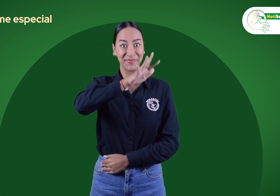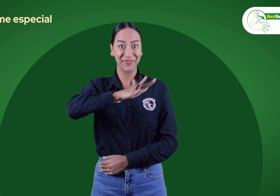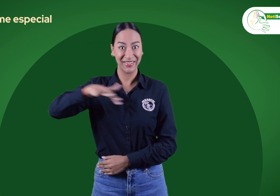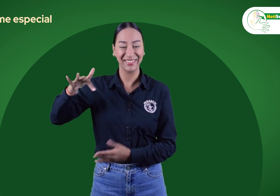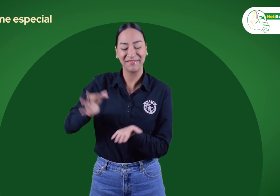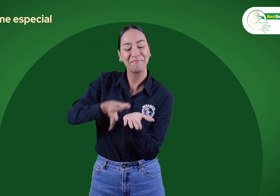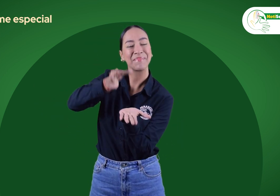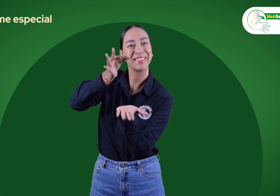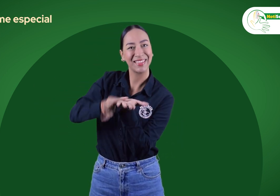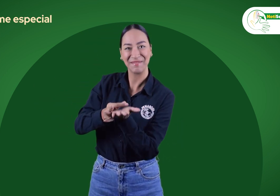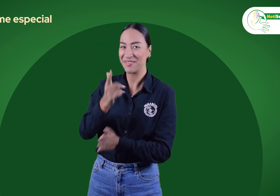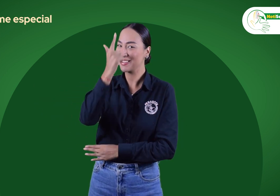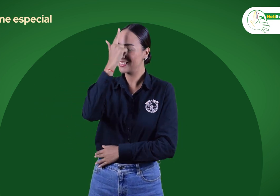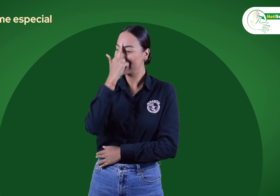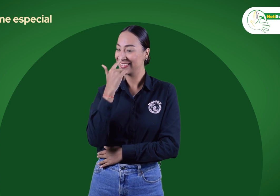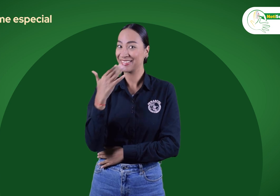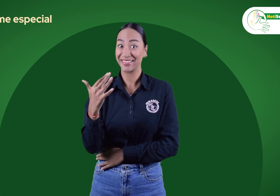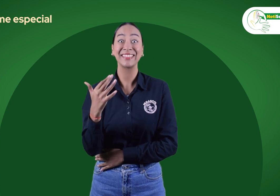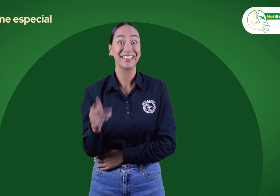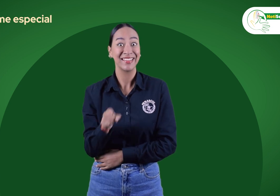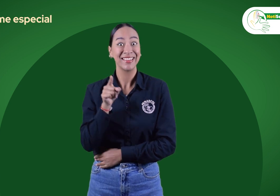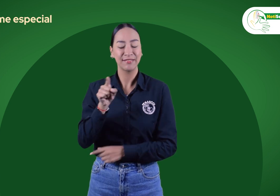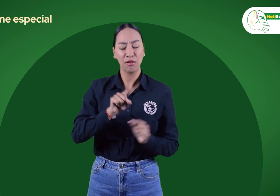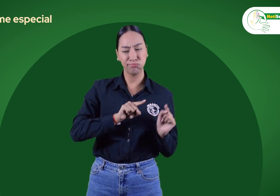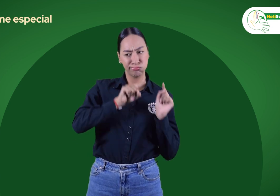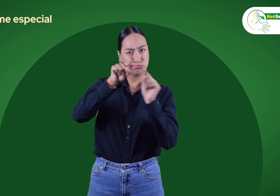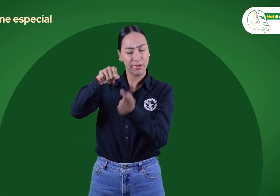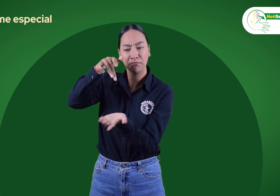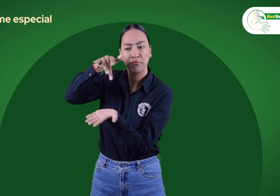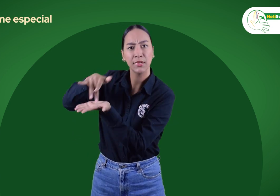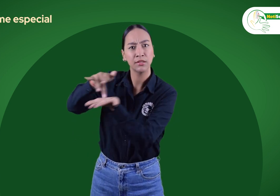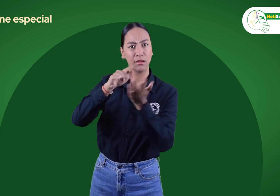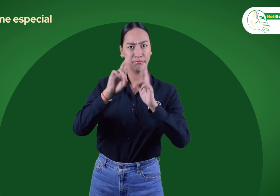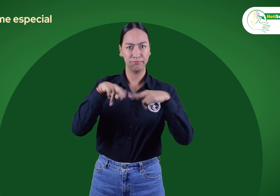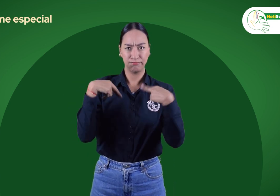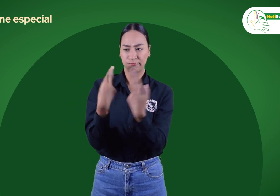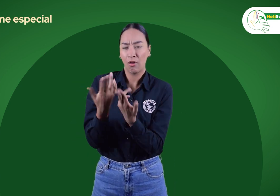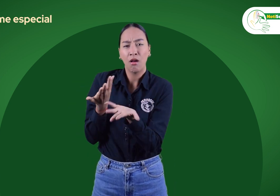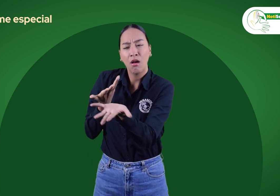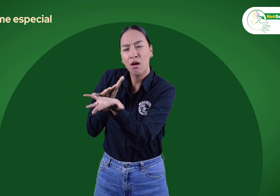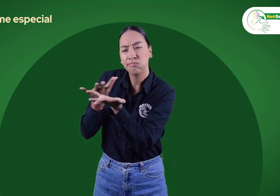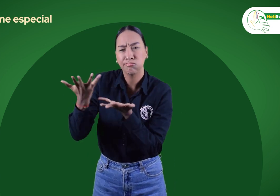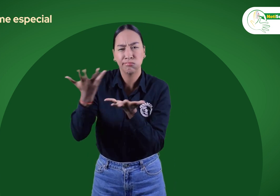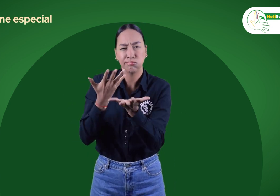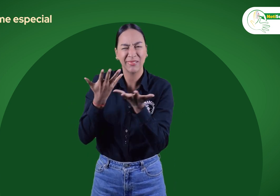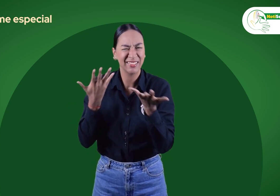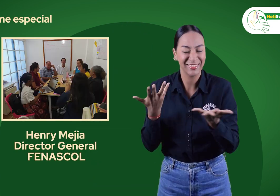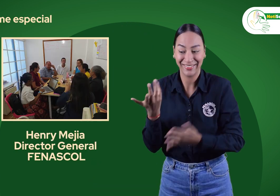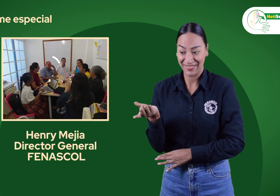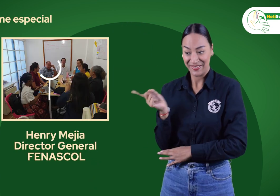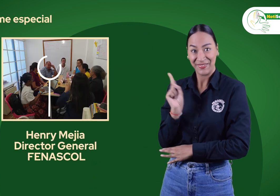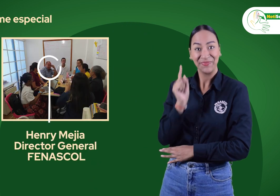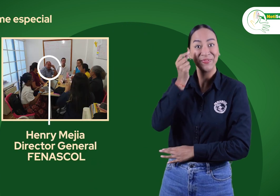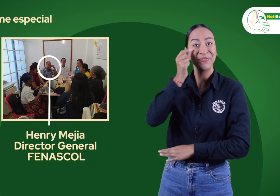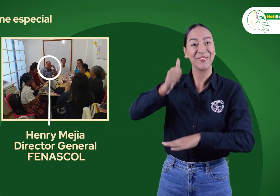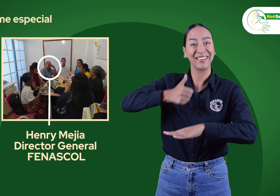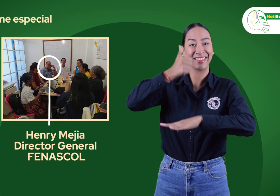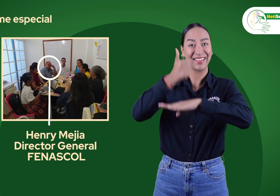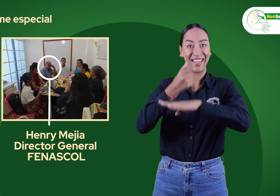a Santa Marta a varias reuniones de incidencia lideradas por el director general de FENASCOL, Henry Mejía, en